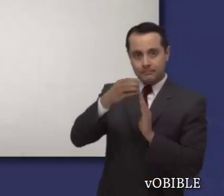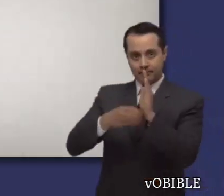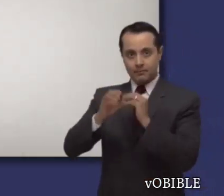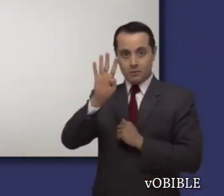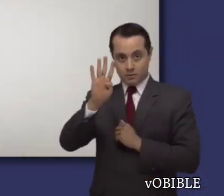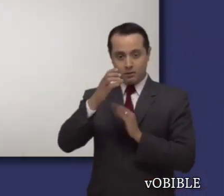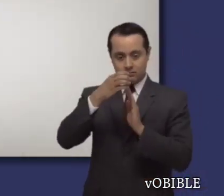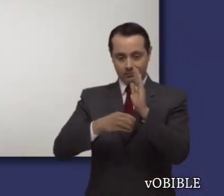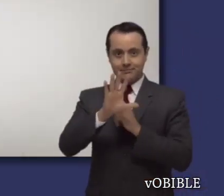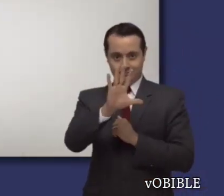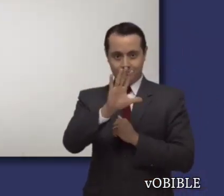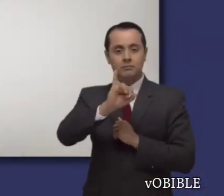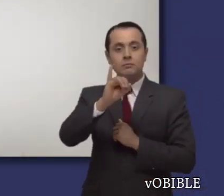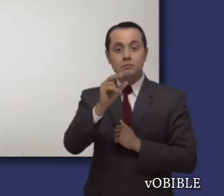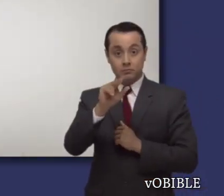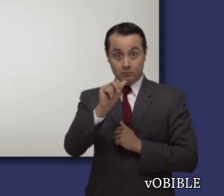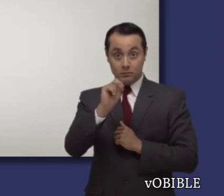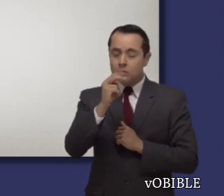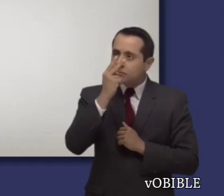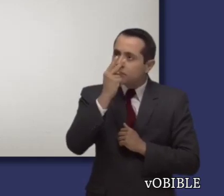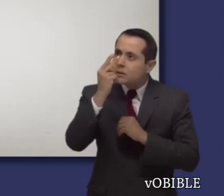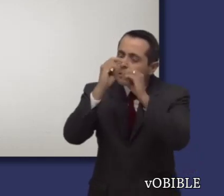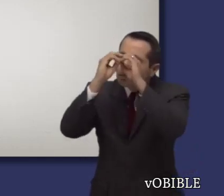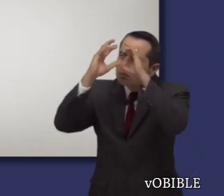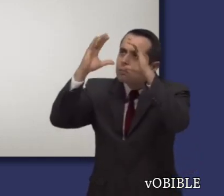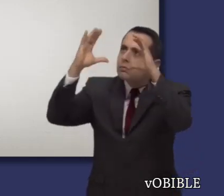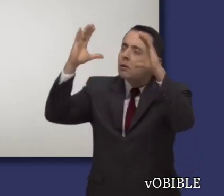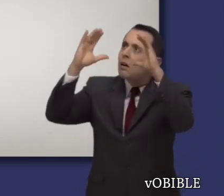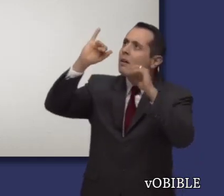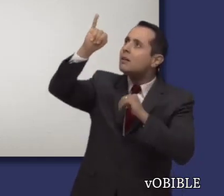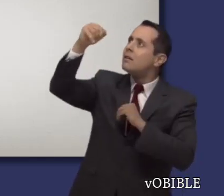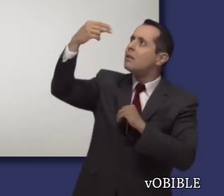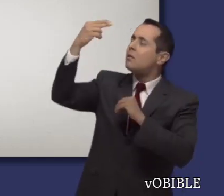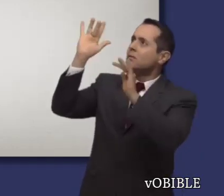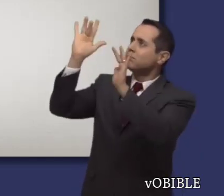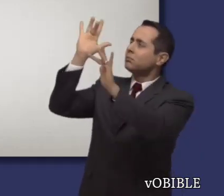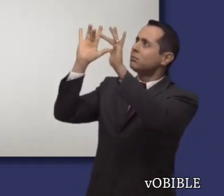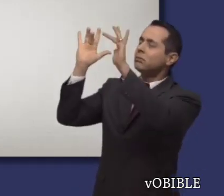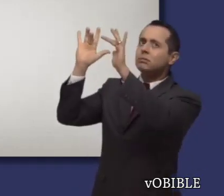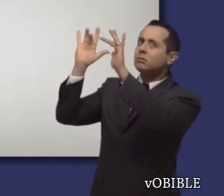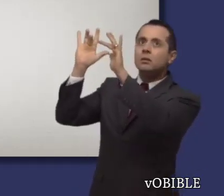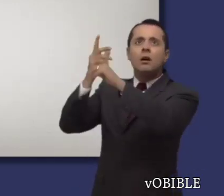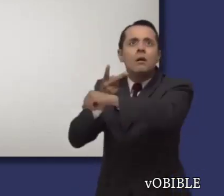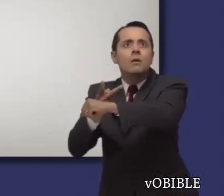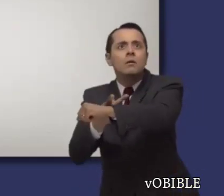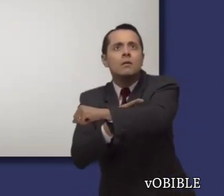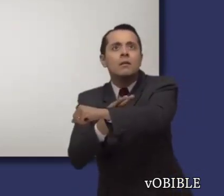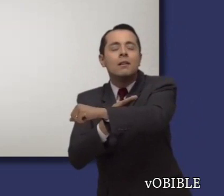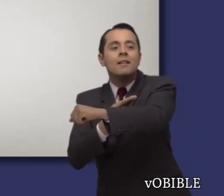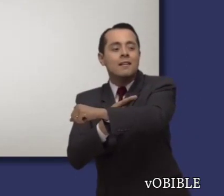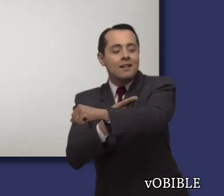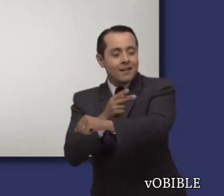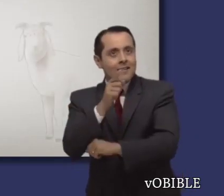En los capítulos 4 y 5, Juan ve en una visión a Jehová sentado en el trono. Dios le